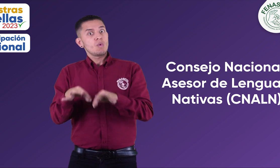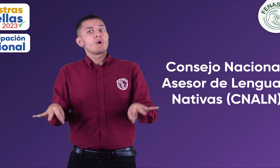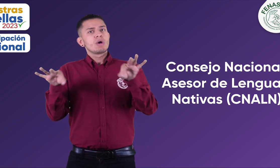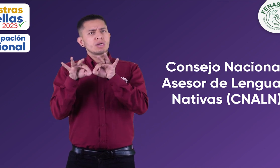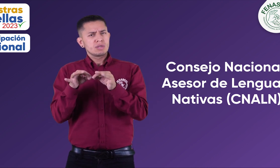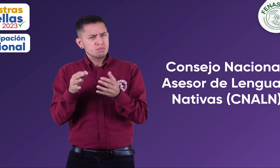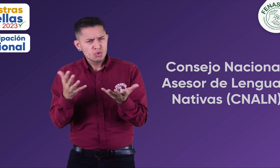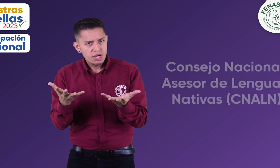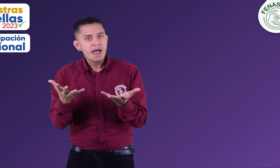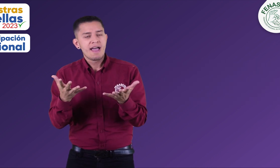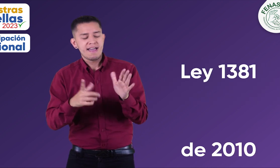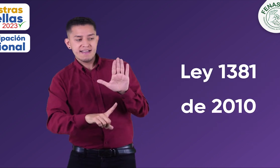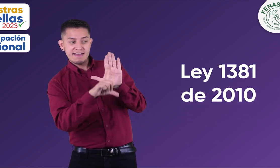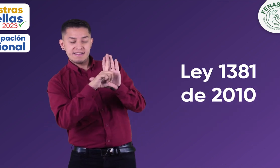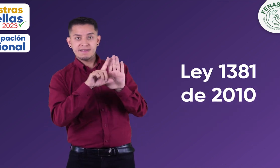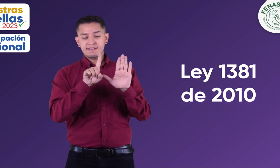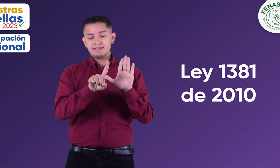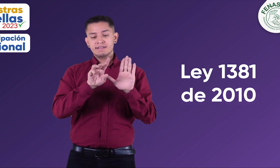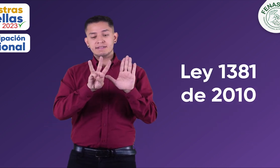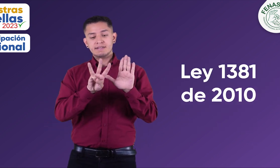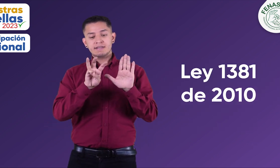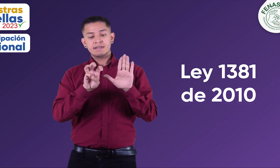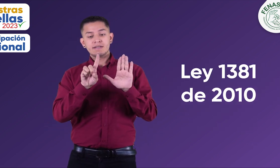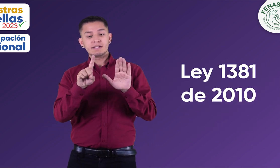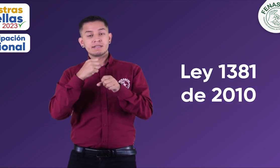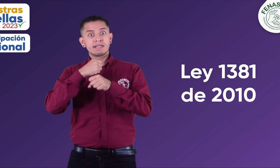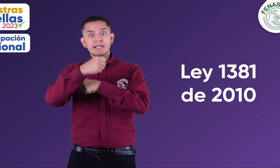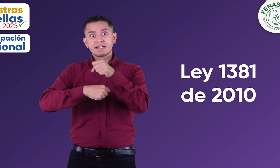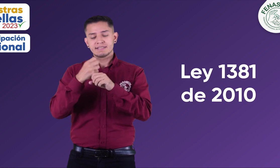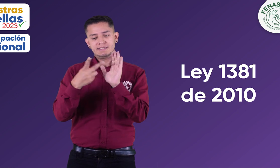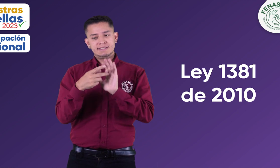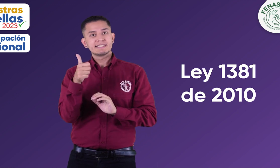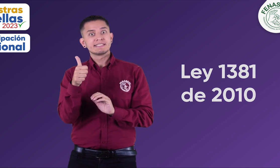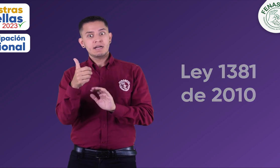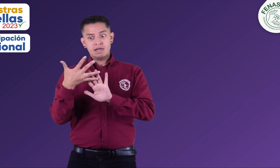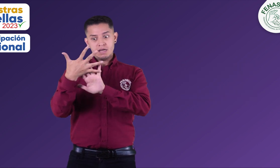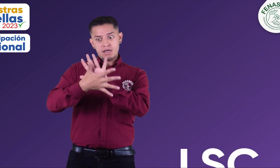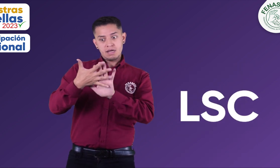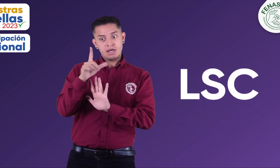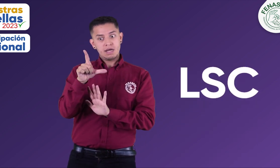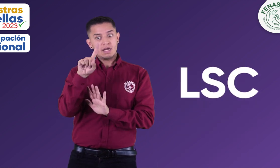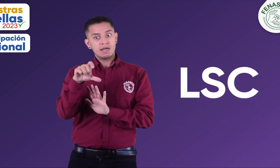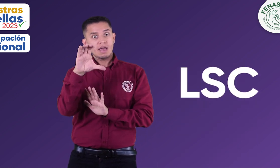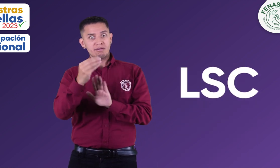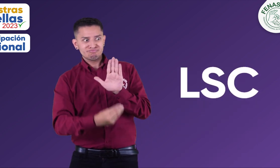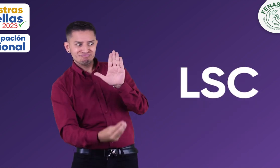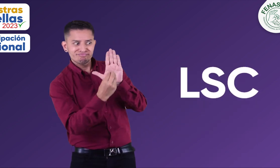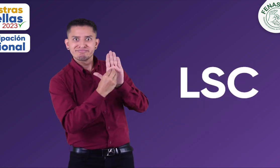ya que después de conseguir que la lengua de señas colombiana esté incluida en la Ley 1381